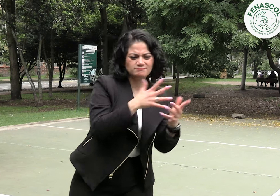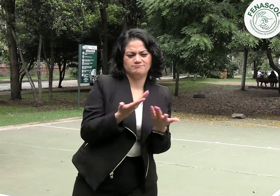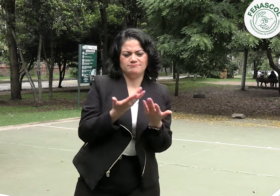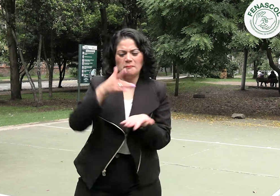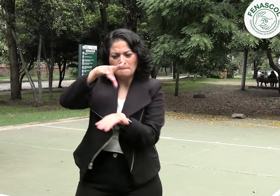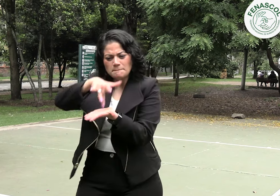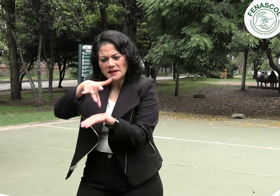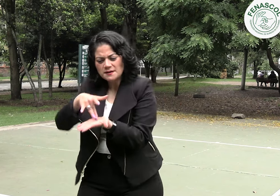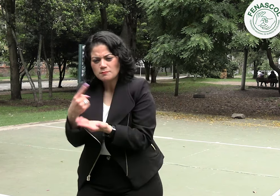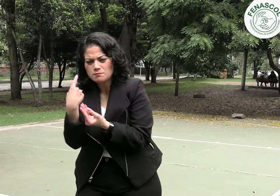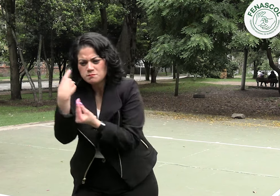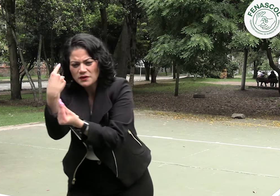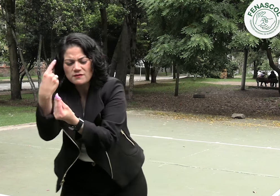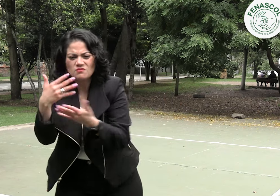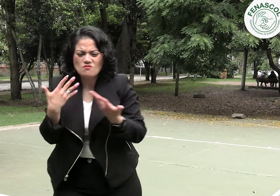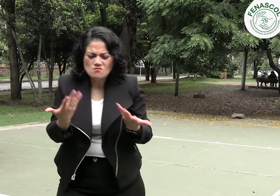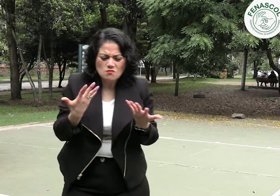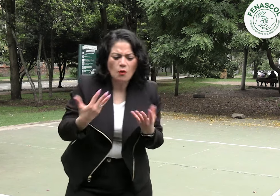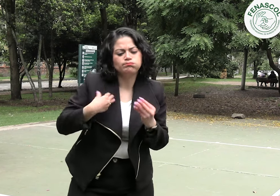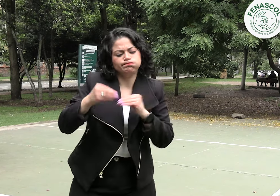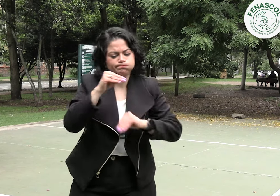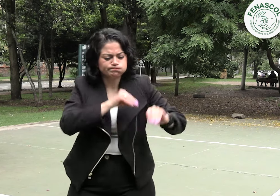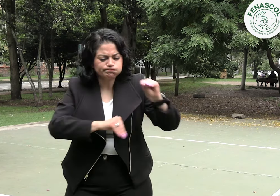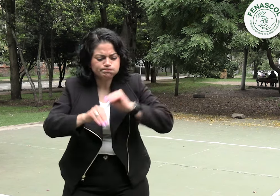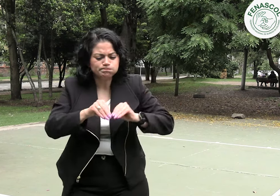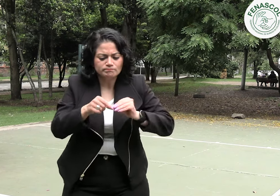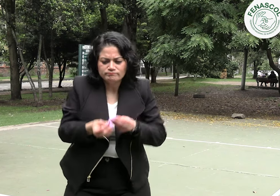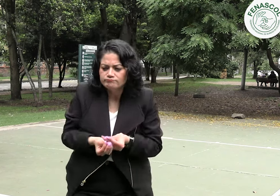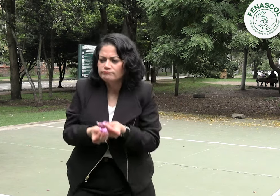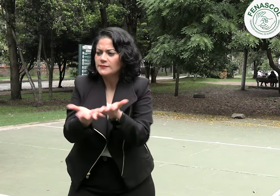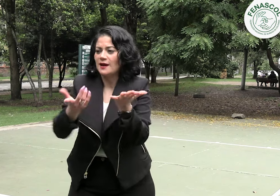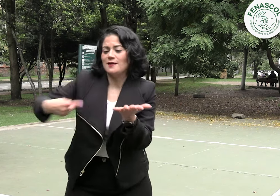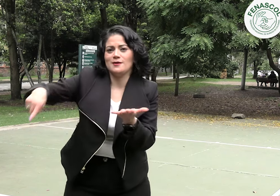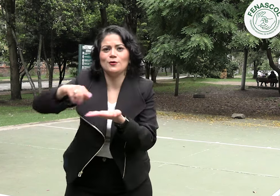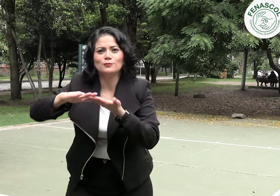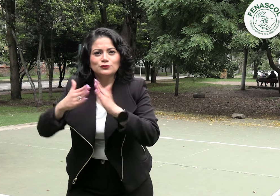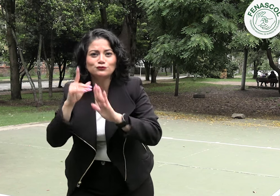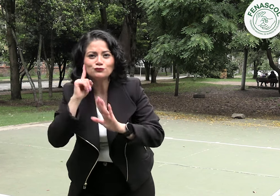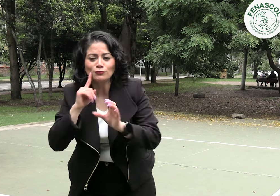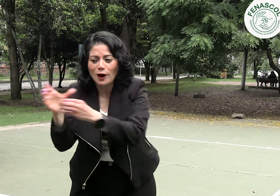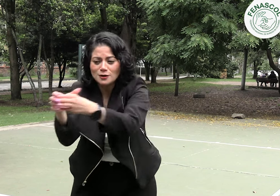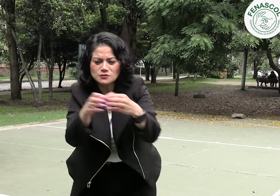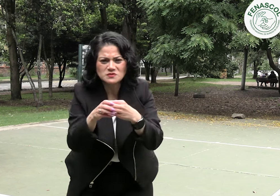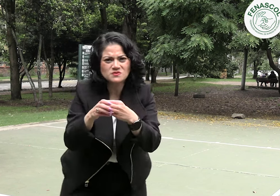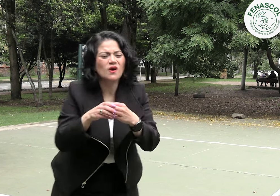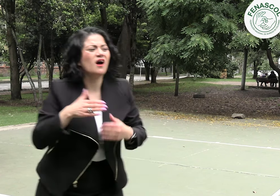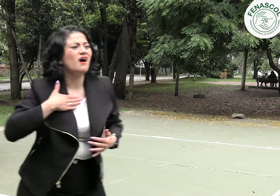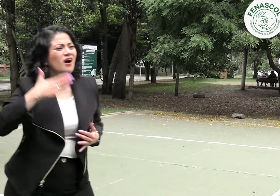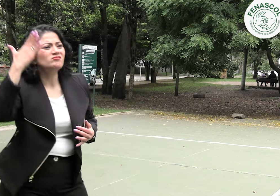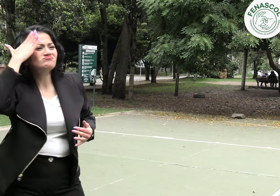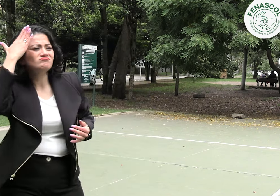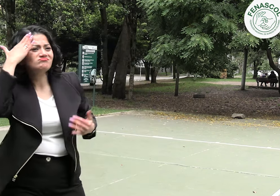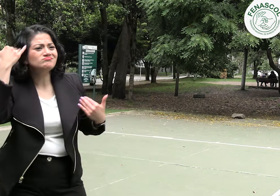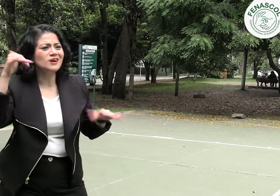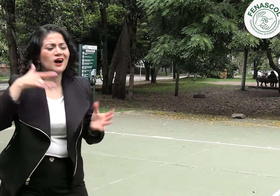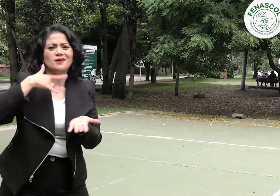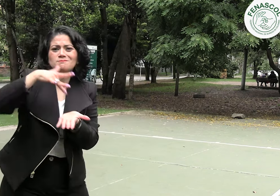incidencia y participación para las asociaciones de la comunidad sorda y capacitarlas. Además, aclarar